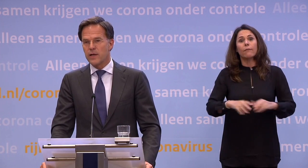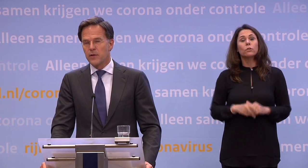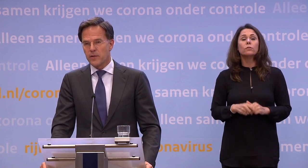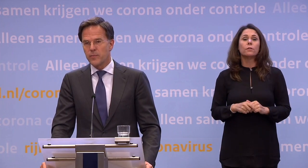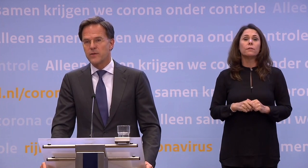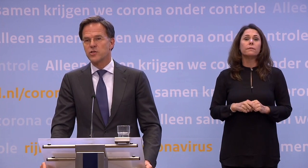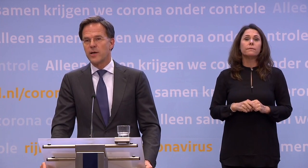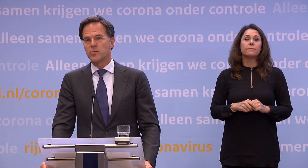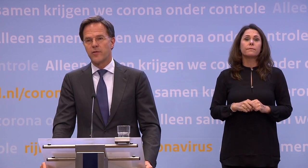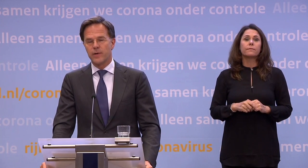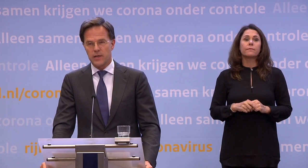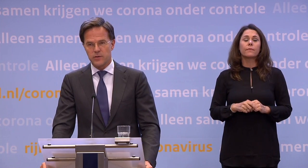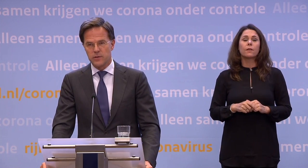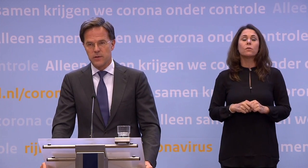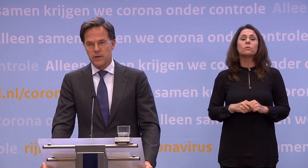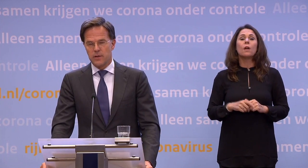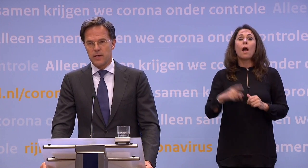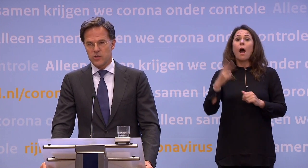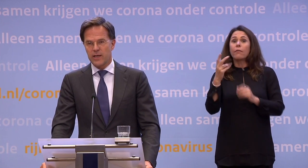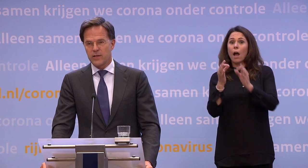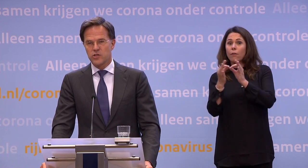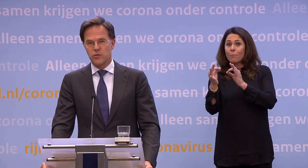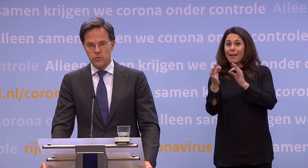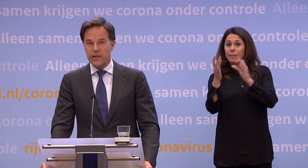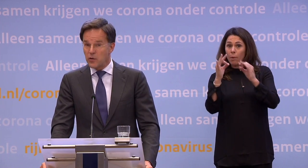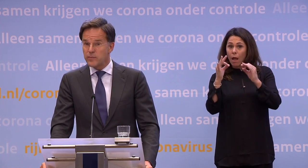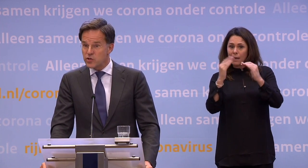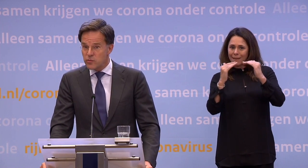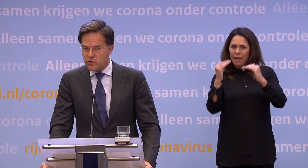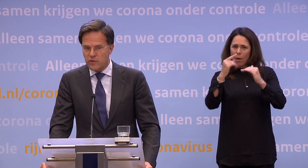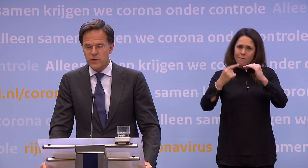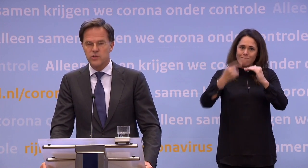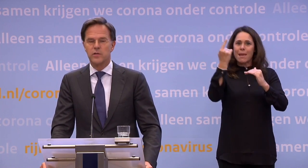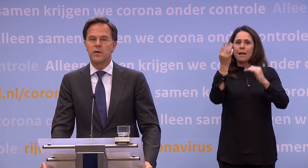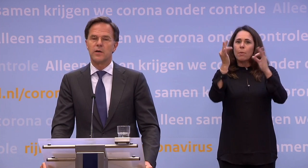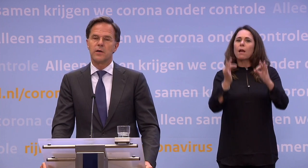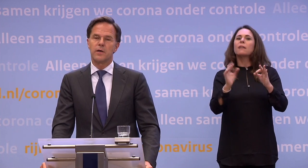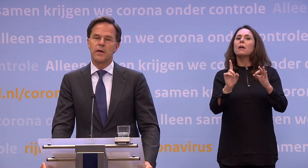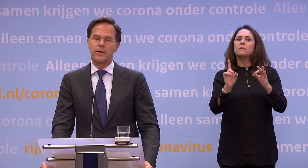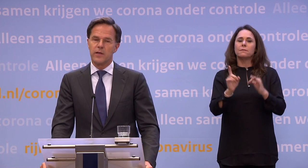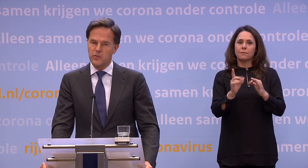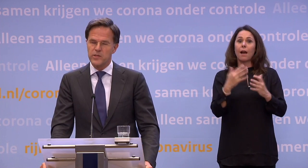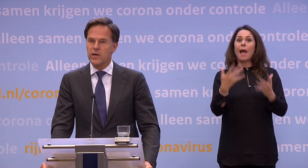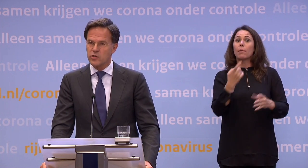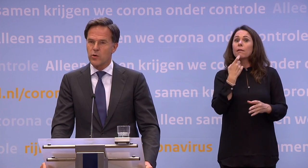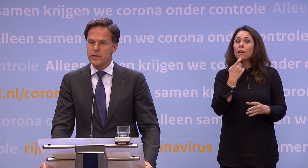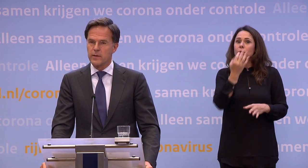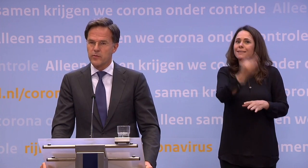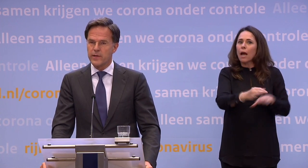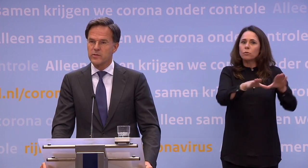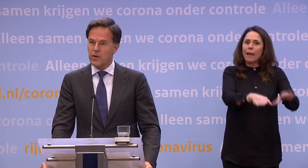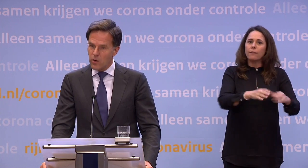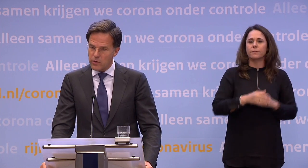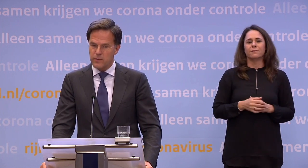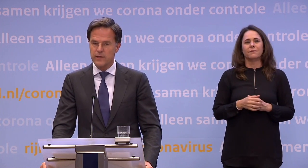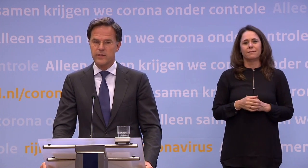belangrijker dan de anderhalve meter is het thuisblijven bij klachten. En als iedereen dat zou doen, en heel veel mensen doen dat overigens... ...en heel veel mensen houden zich ook aan die